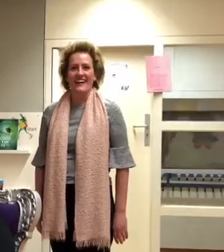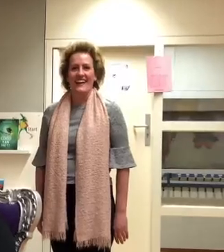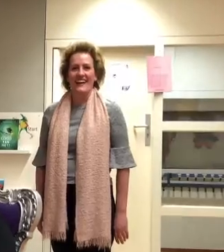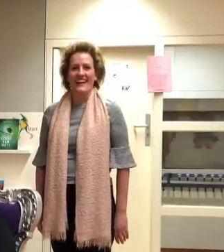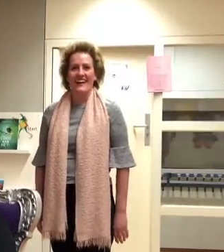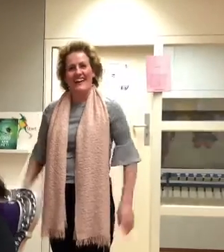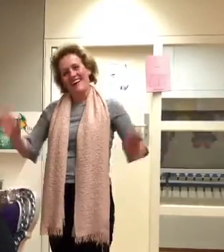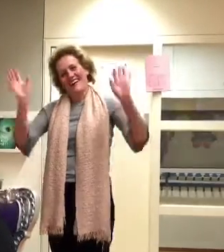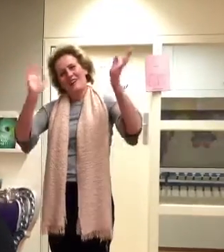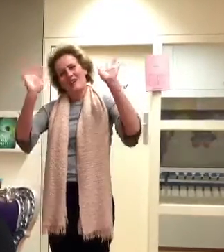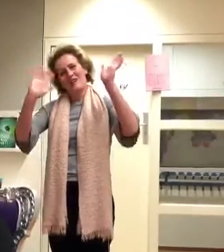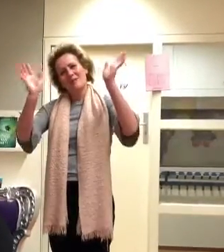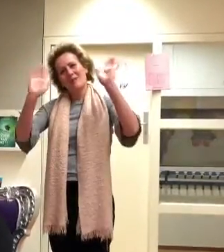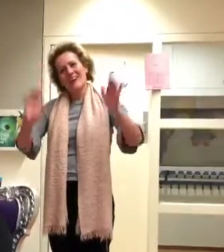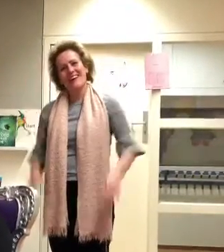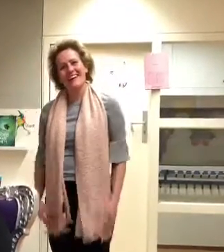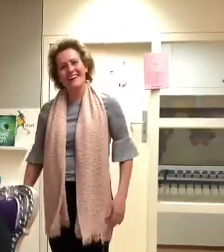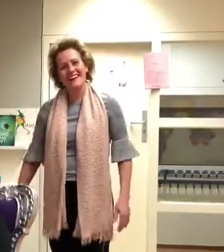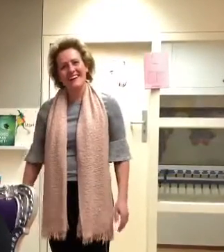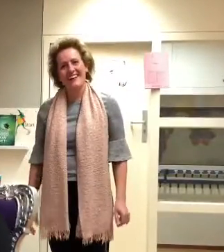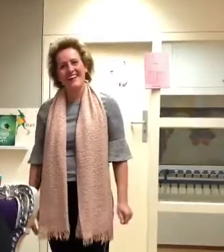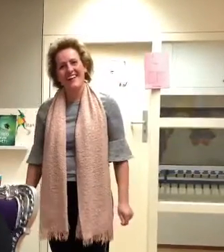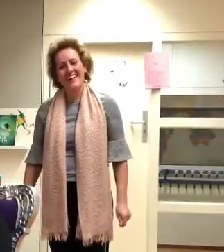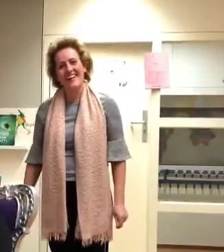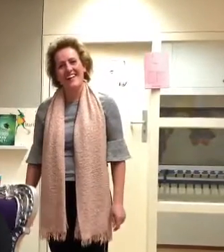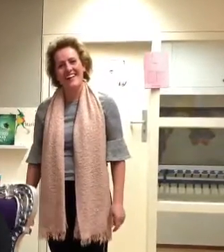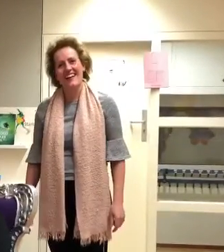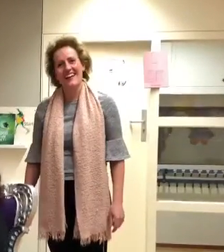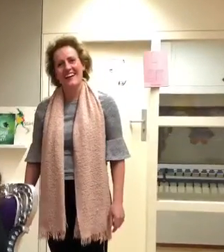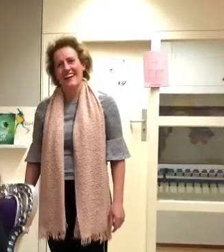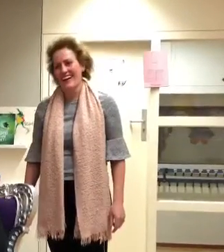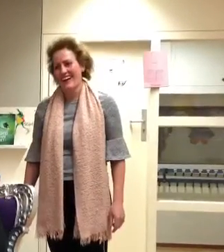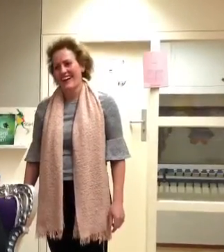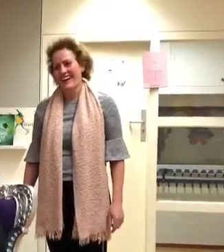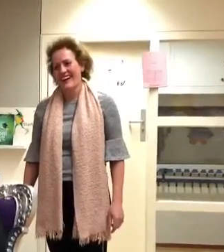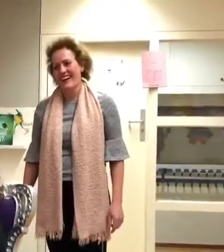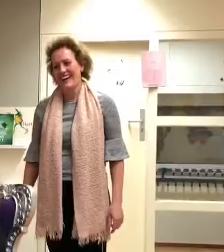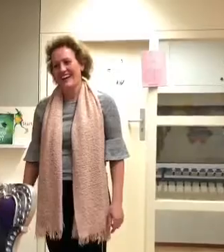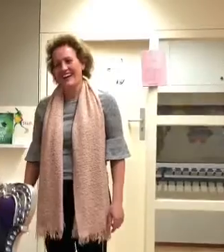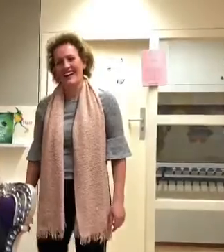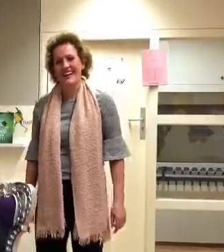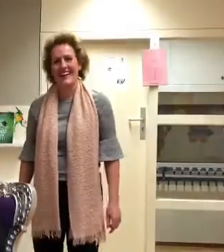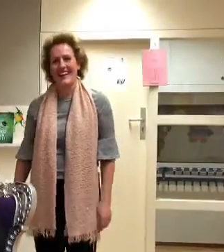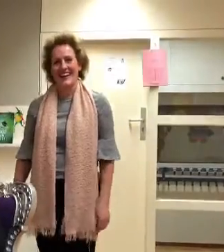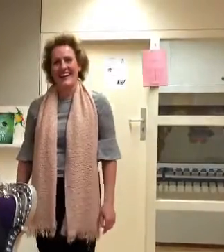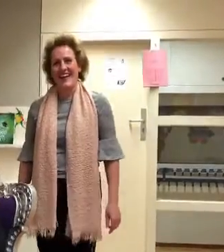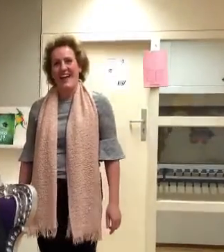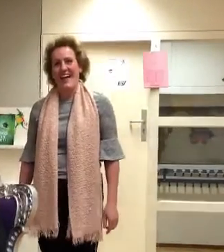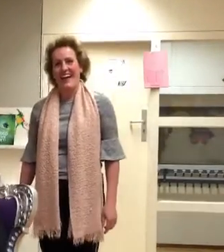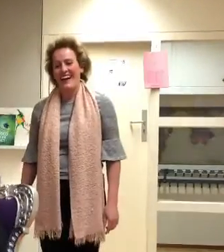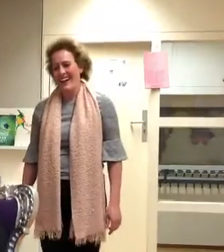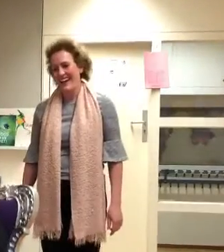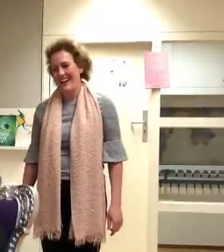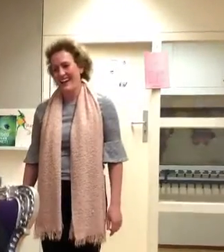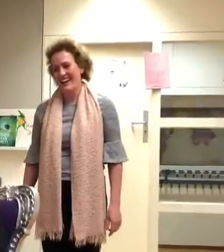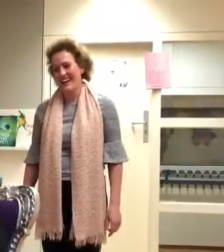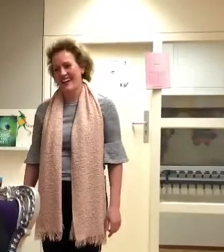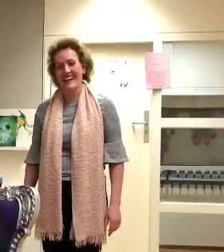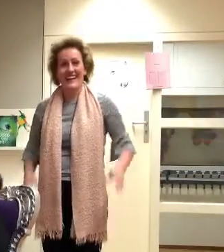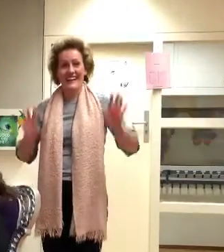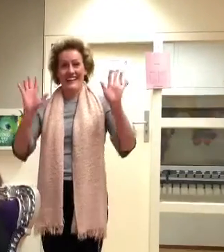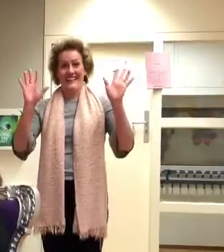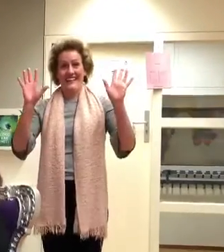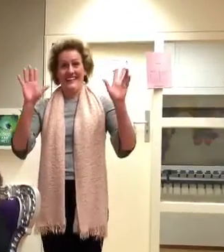Hallo lieve kinderen! Goeiemorgen! Wij hebben weer een nieuw boekje. Luisteren jullie mee? Het heet Mijn